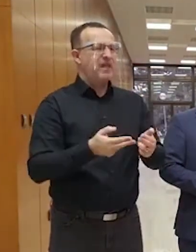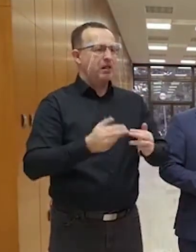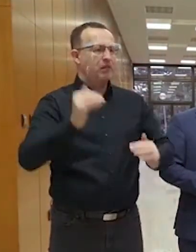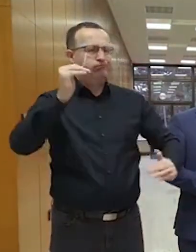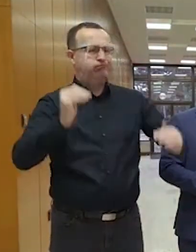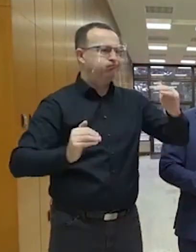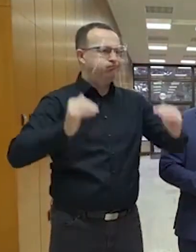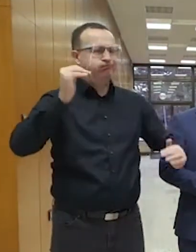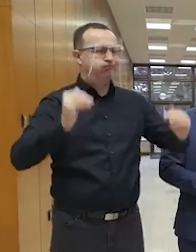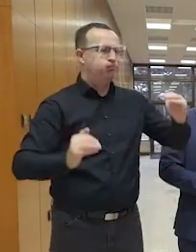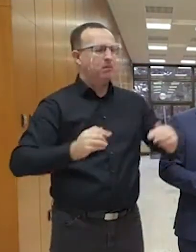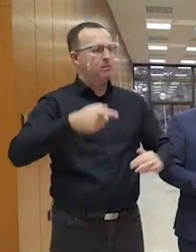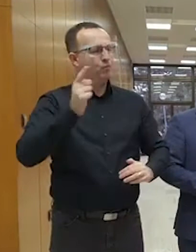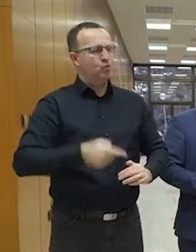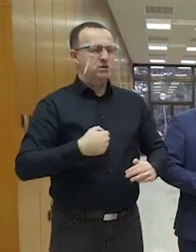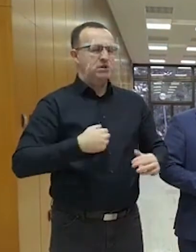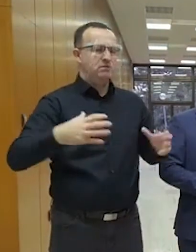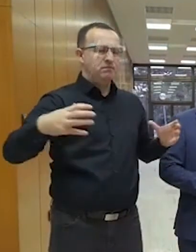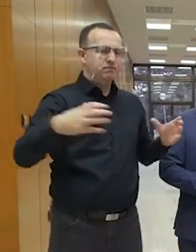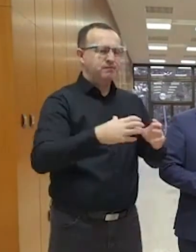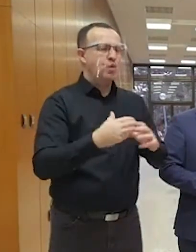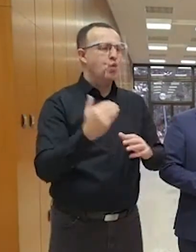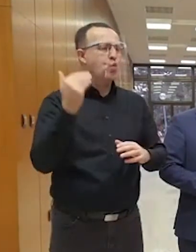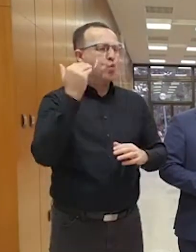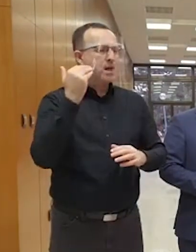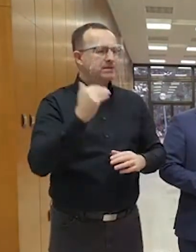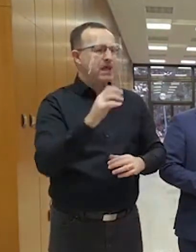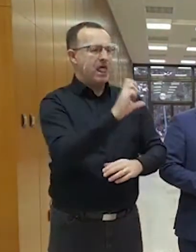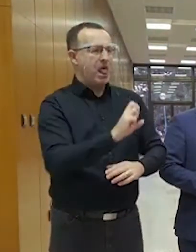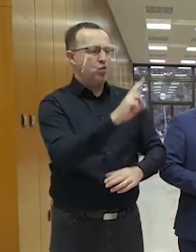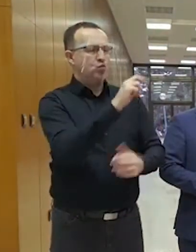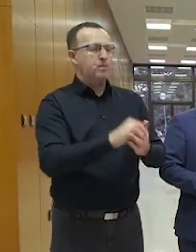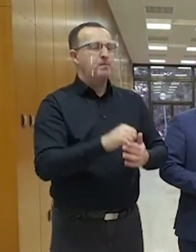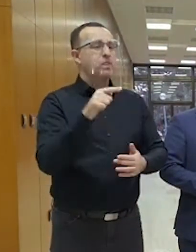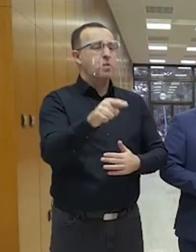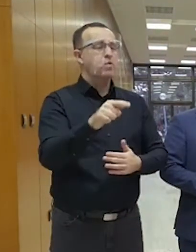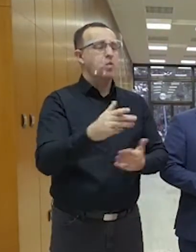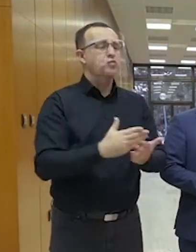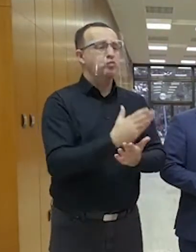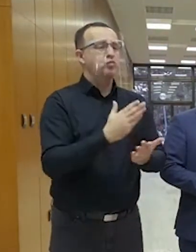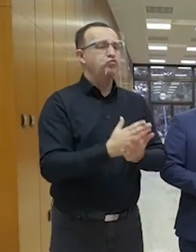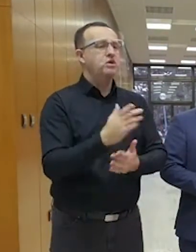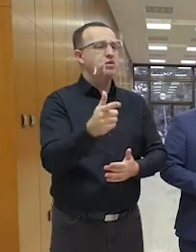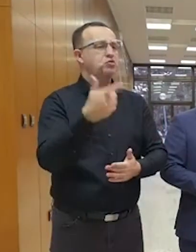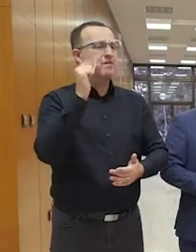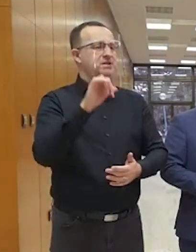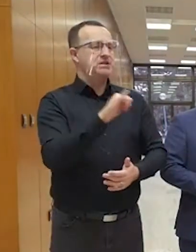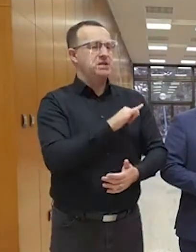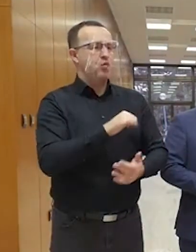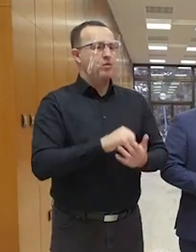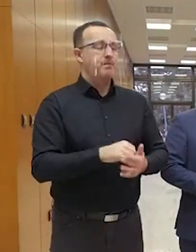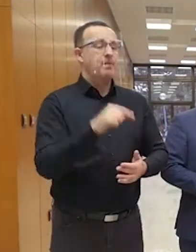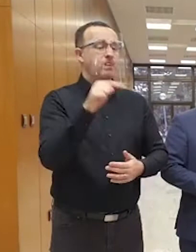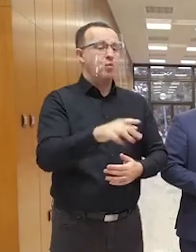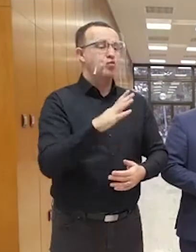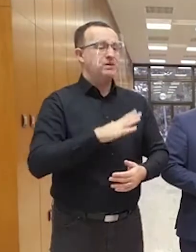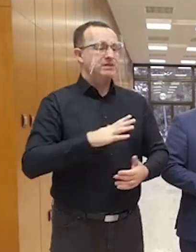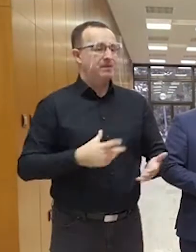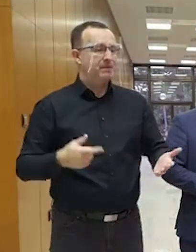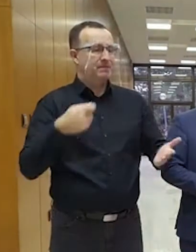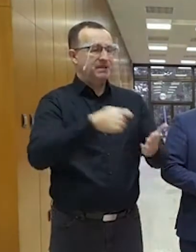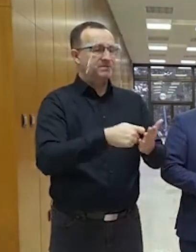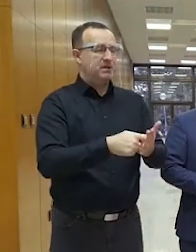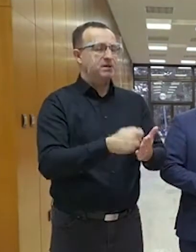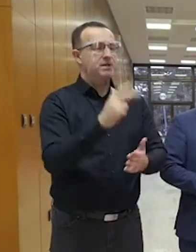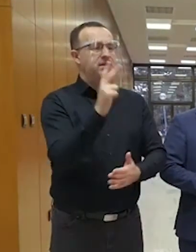že sa musíme zomknúť. Spojené štáty a Európska únia, že toto slúži slovenskému zájmu. tomu chcem prispieť. A